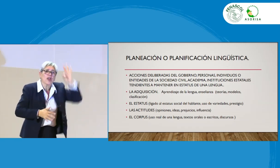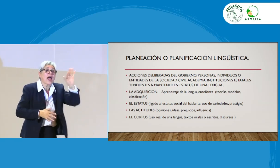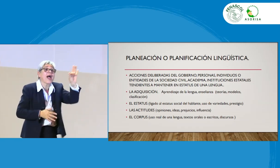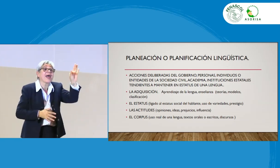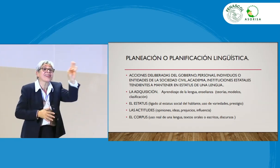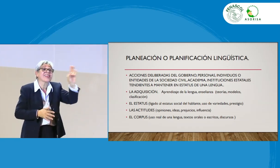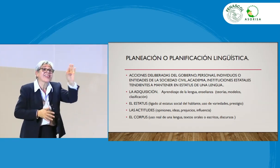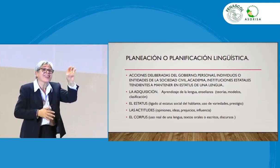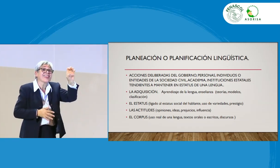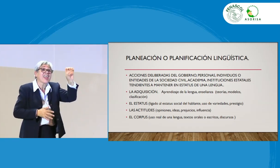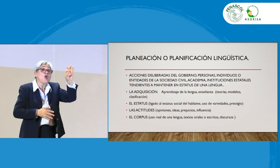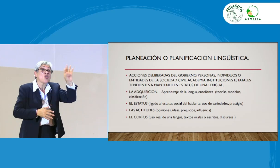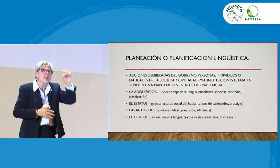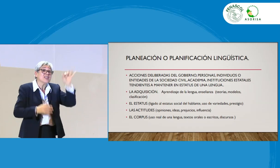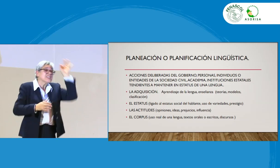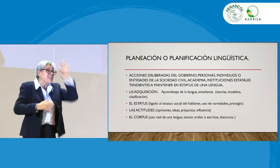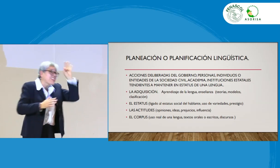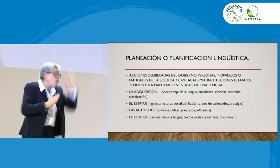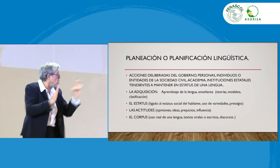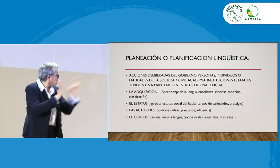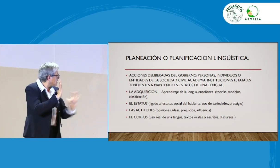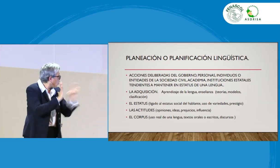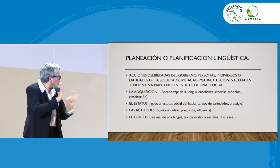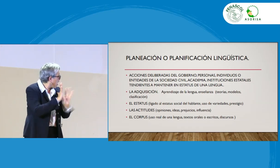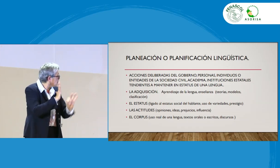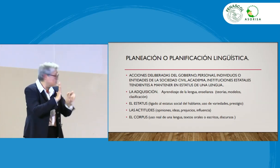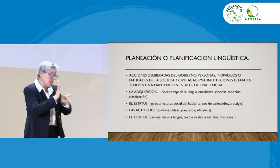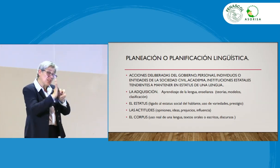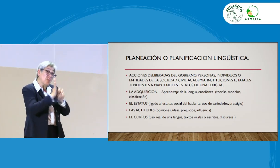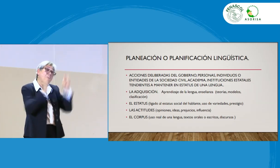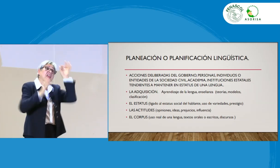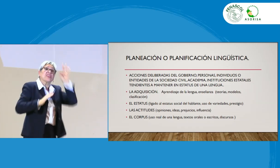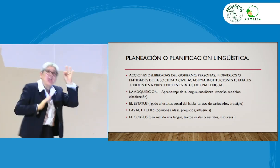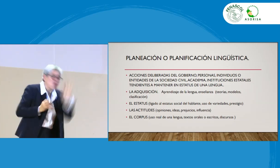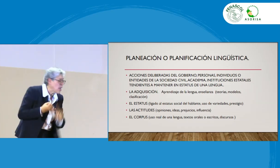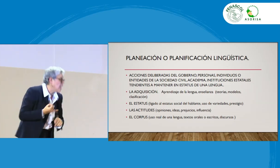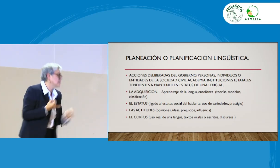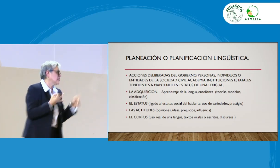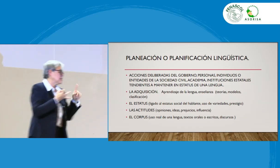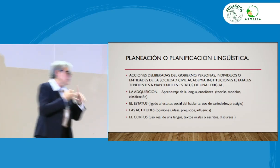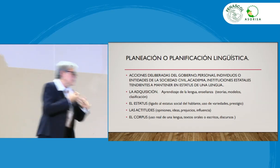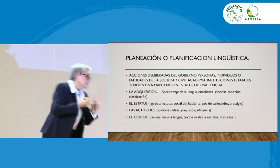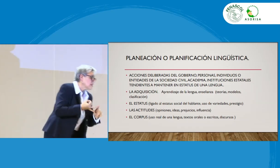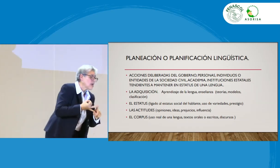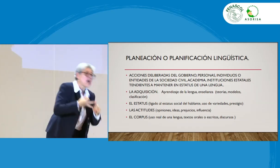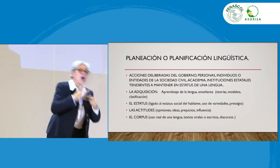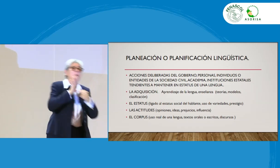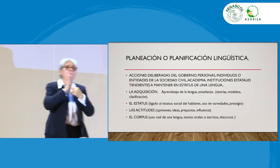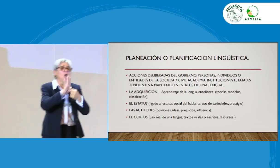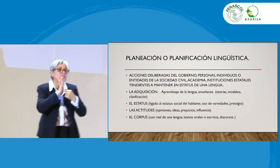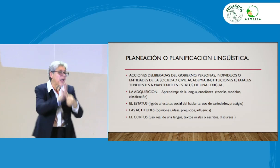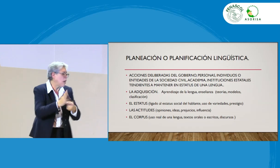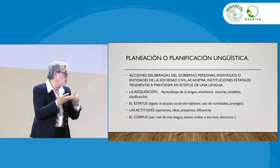son las diferentes teorías que se tienen alrededor de la lengua, los modelos,